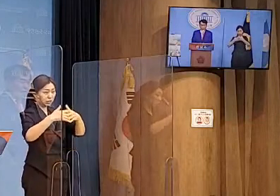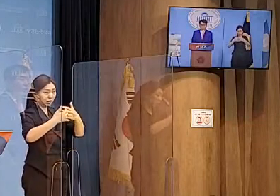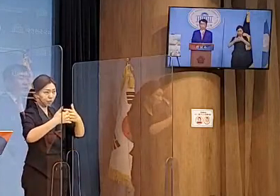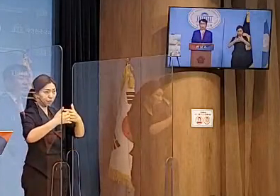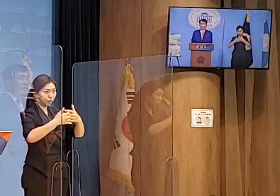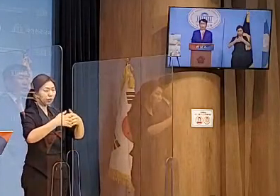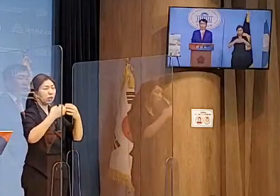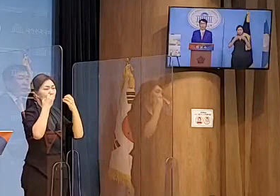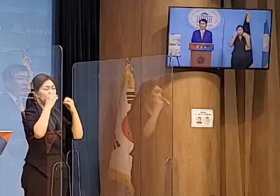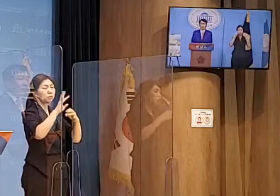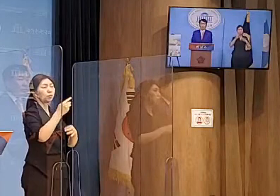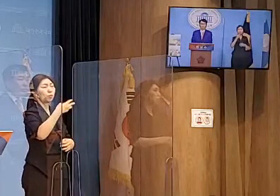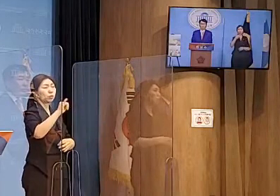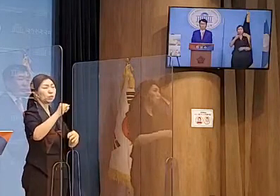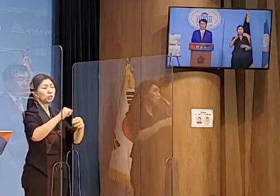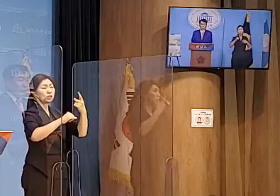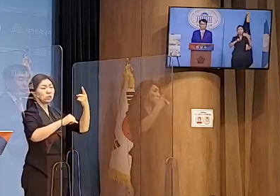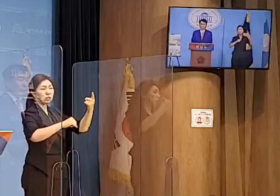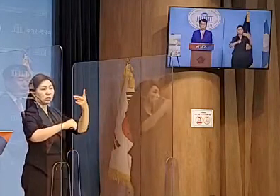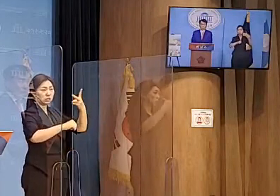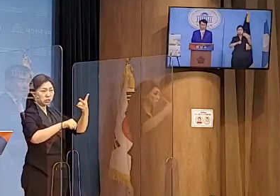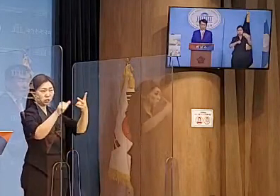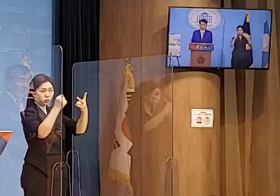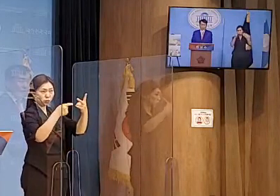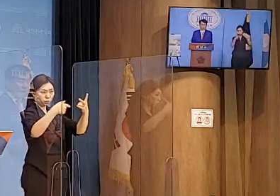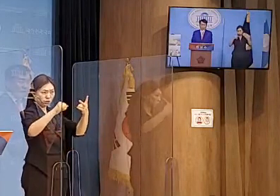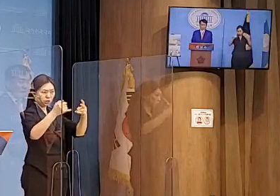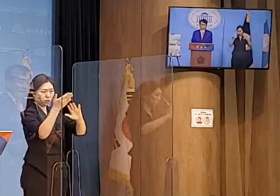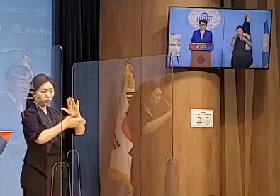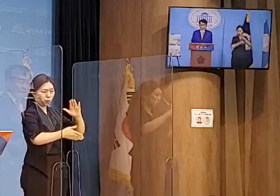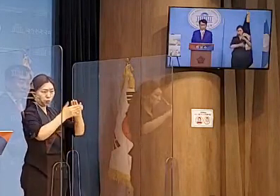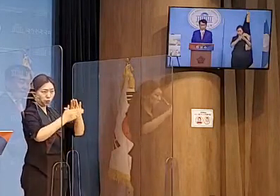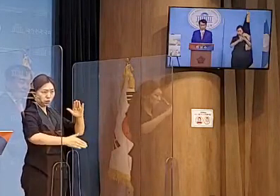정상적인 가격이 되도록 조치하겠습니다.